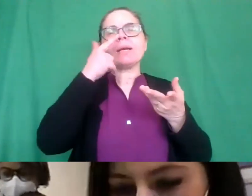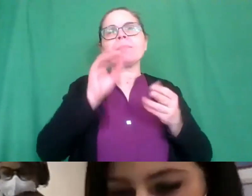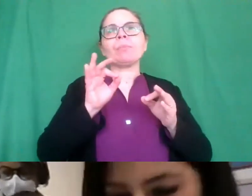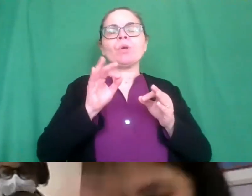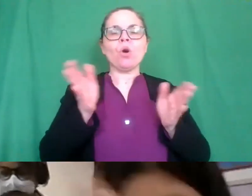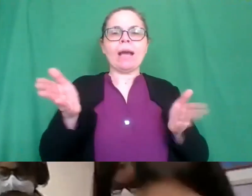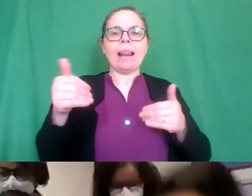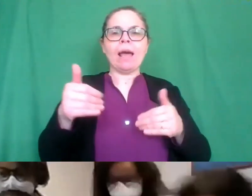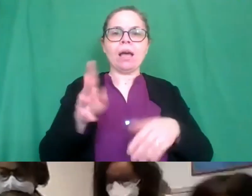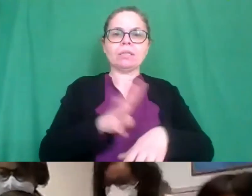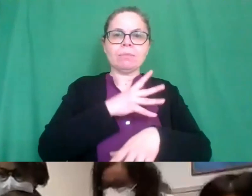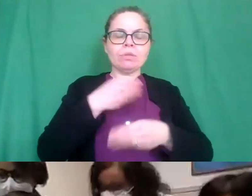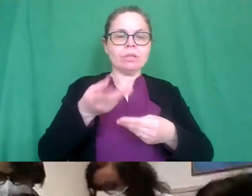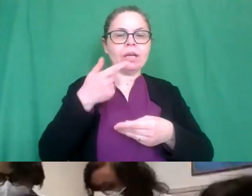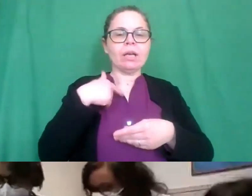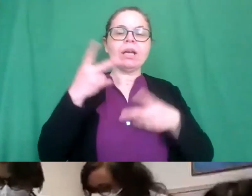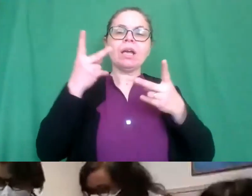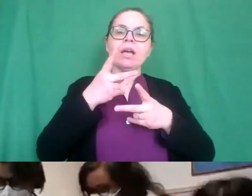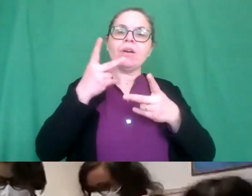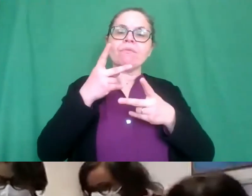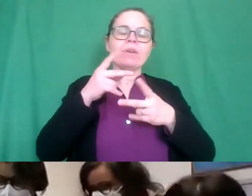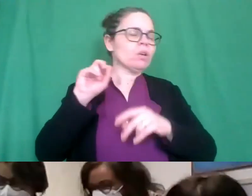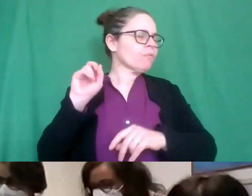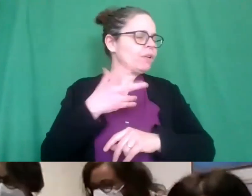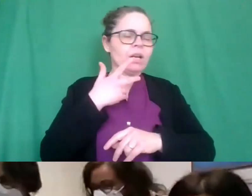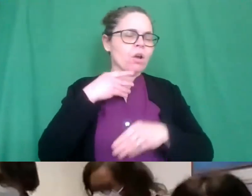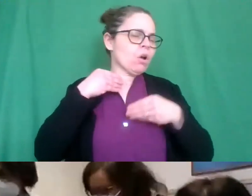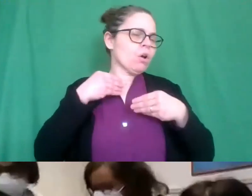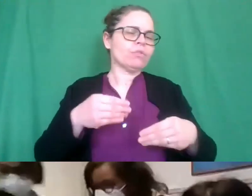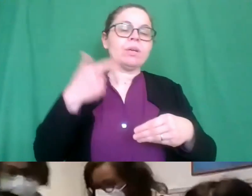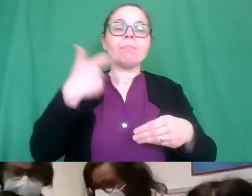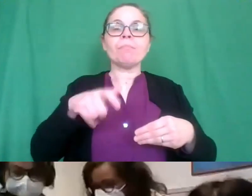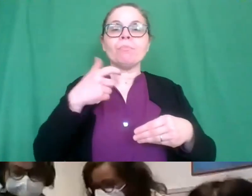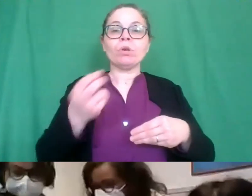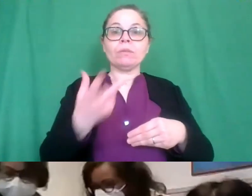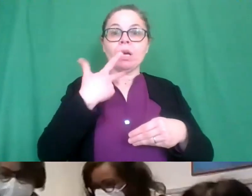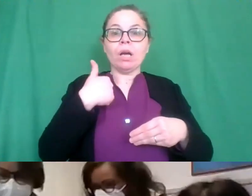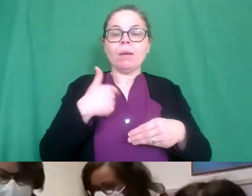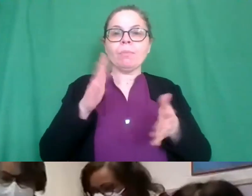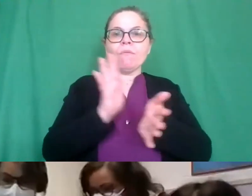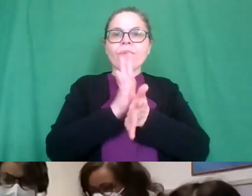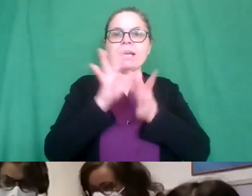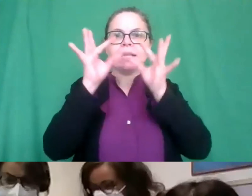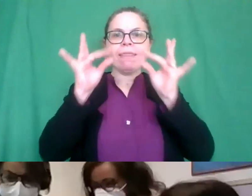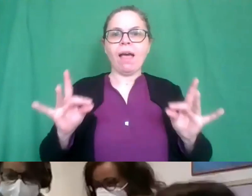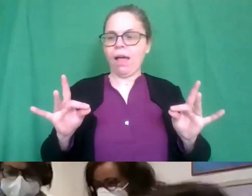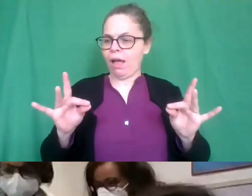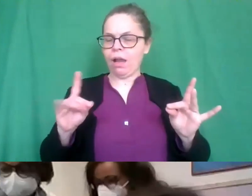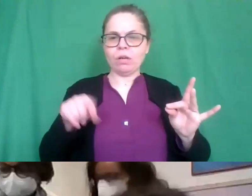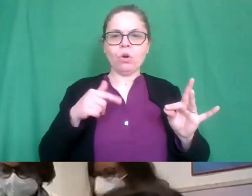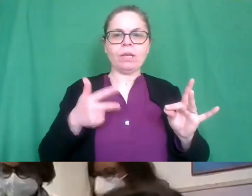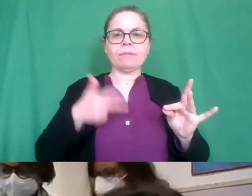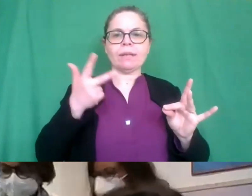classe l'abbiamo fatto velocissimo perché la comunicazione ci è arrivata sotto le feste e abbiamo avuto tre giorni